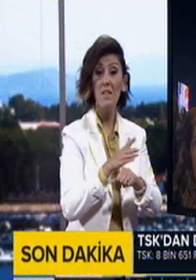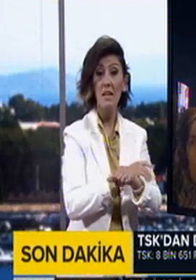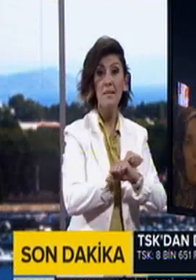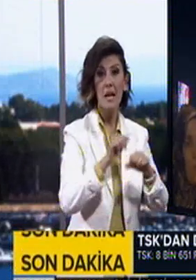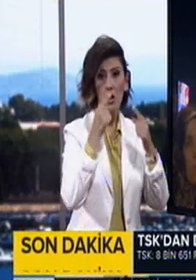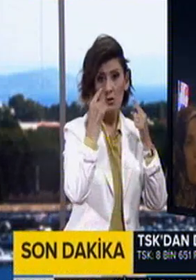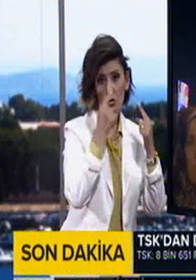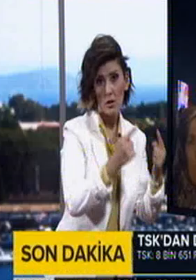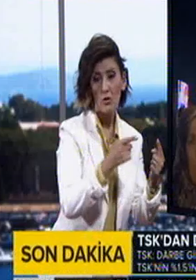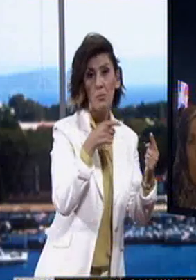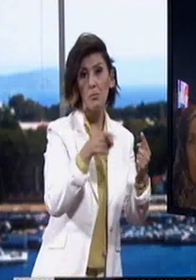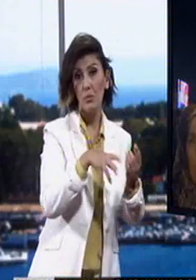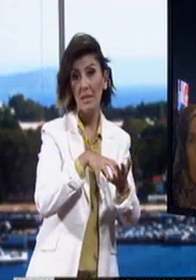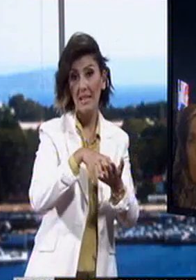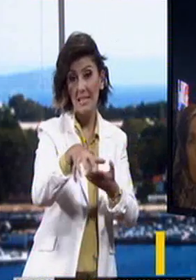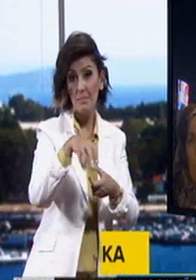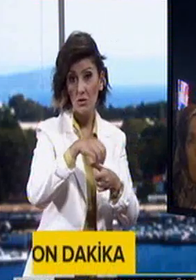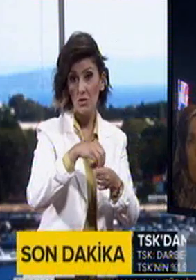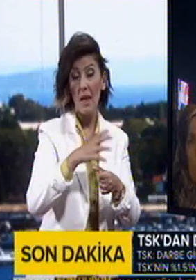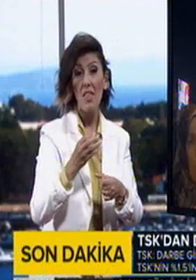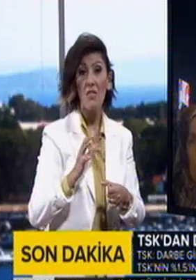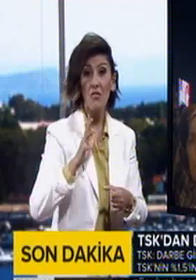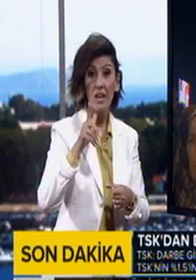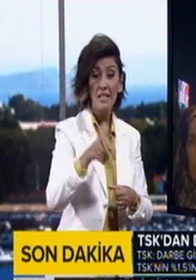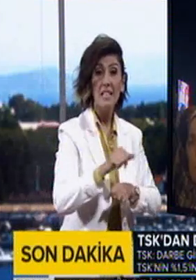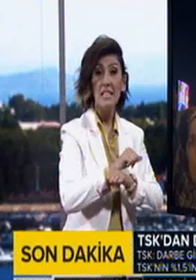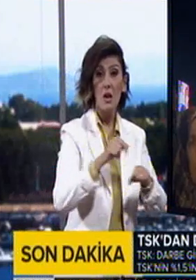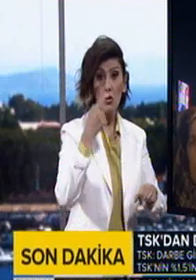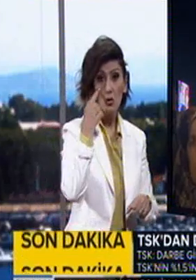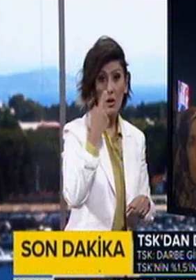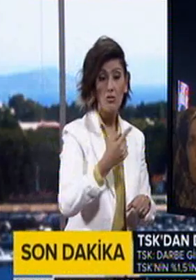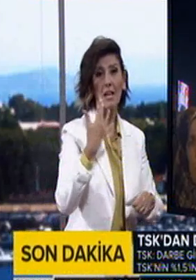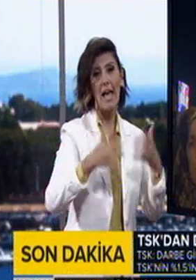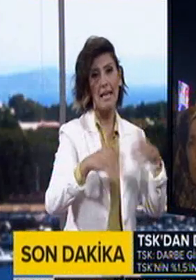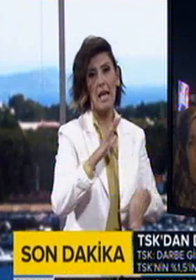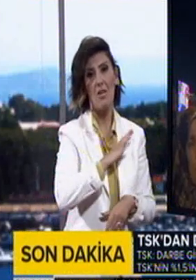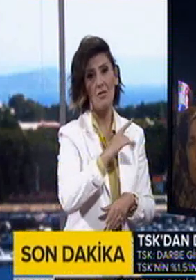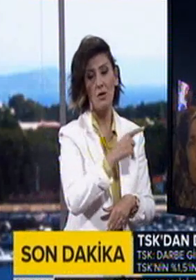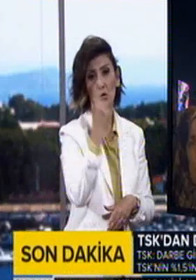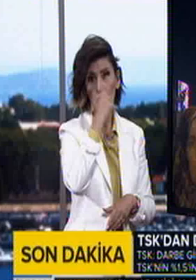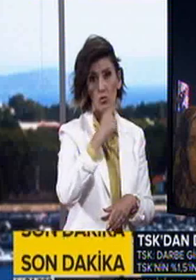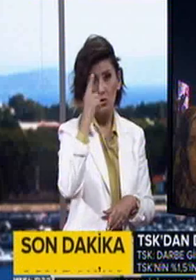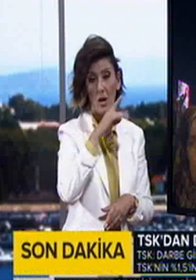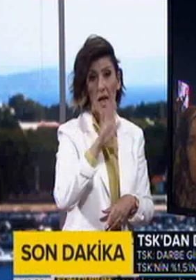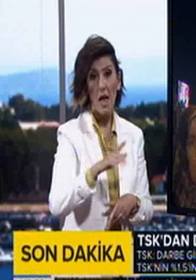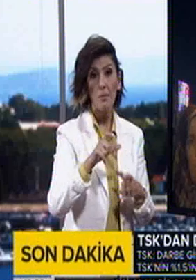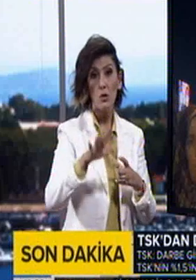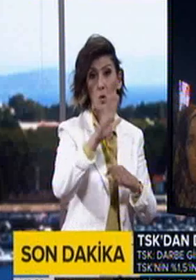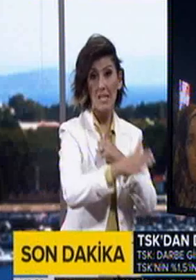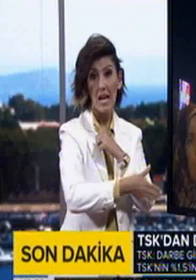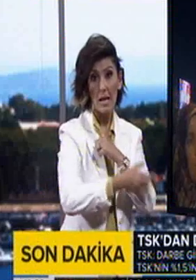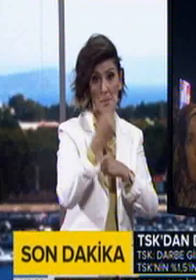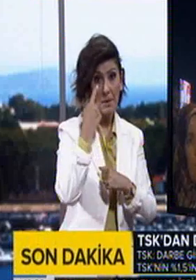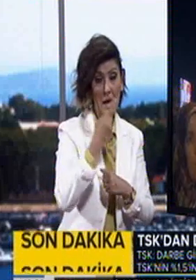zarar görecekti. Bu kesimlerin içinde de en çok zarar görecek engellilerdi. Çünkü hem sosyal yardımlar